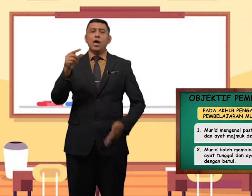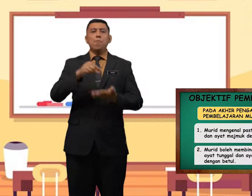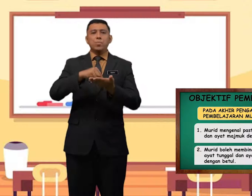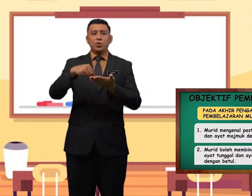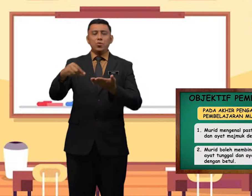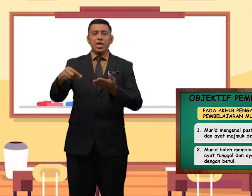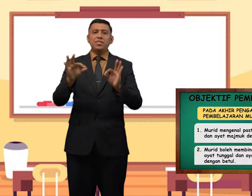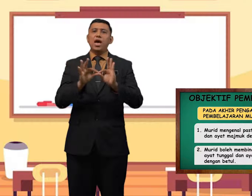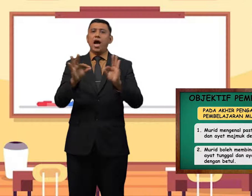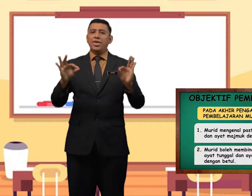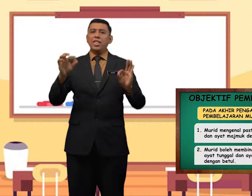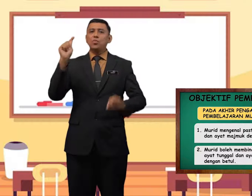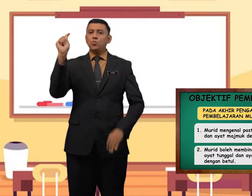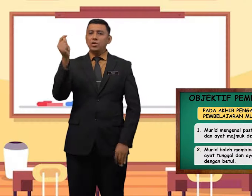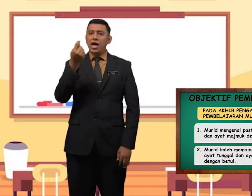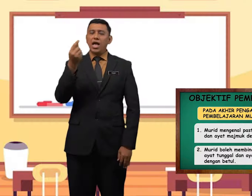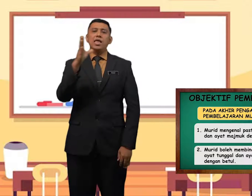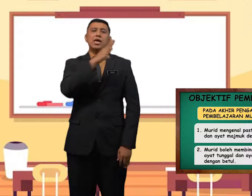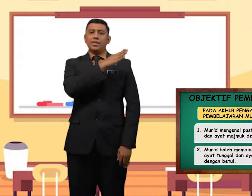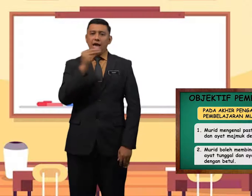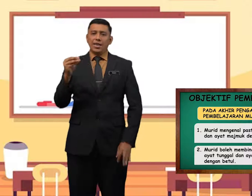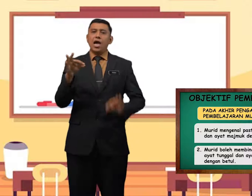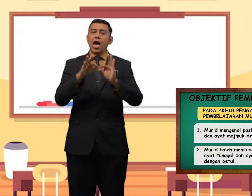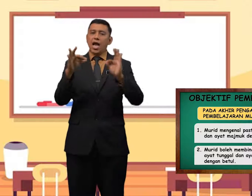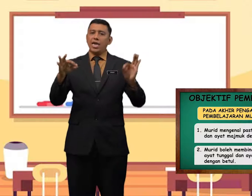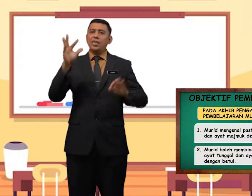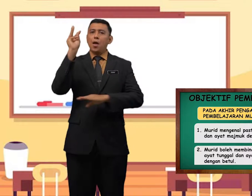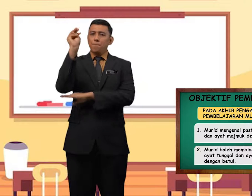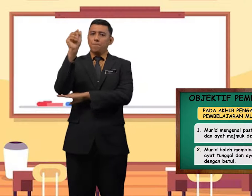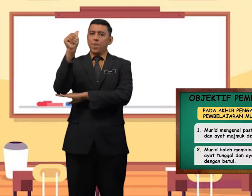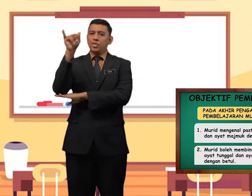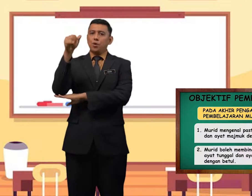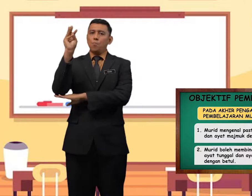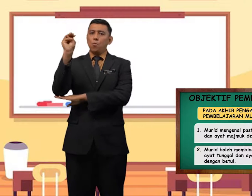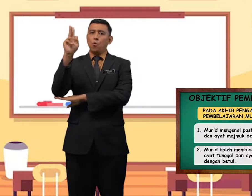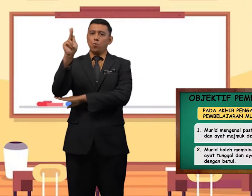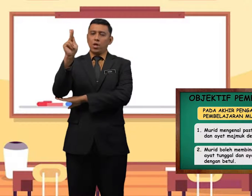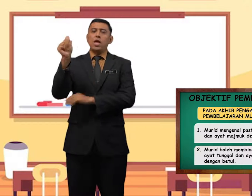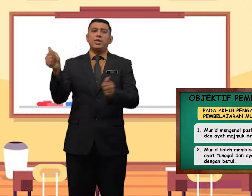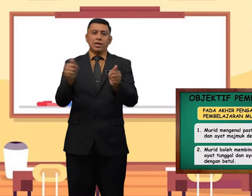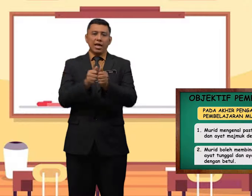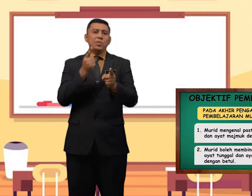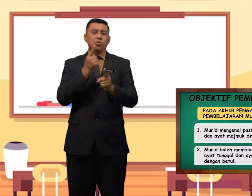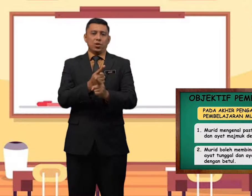menulis Ayat Tunggal dan Ayat Majmuk dengan betul.